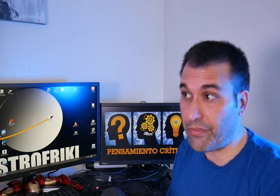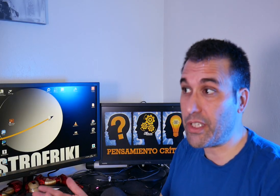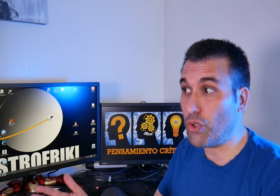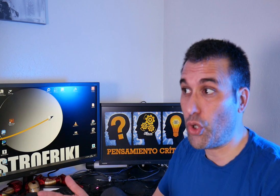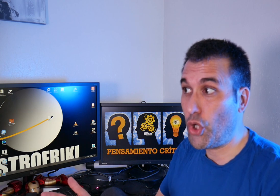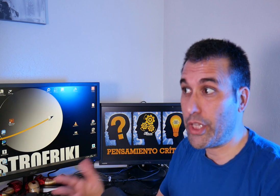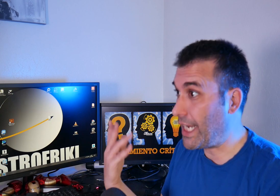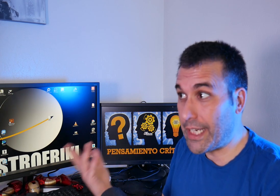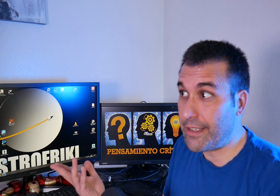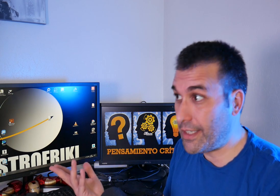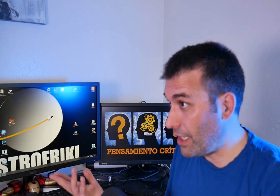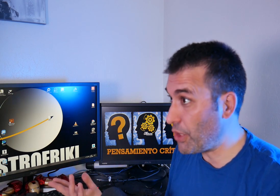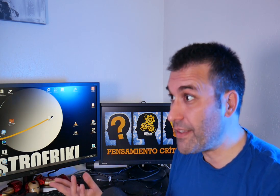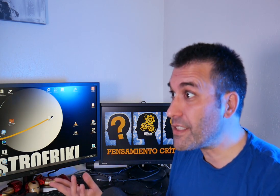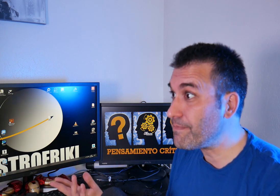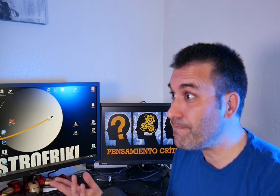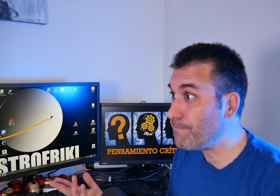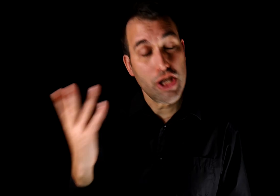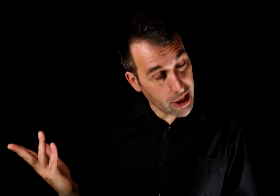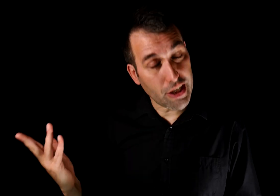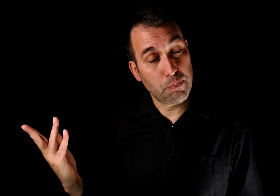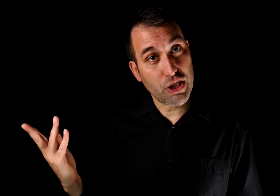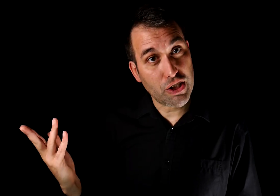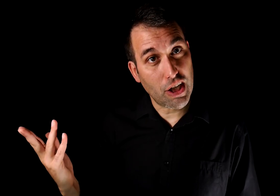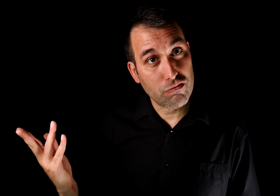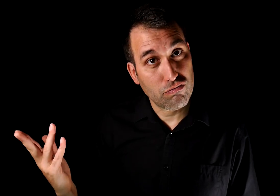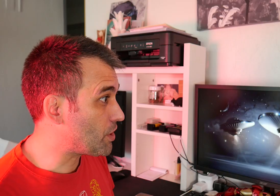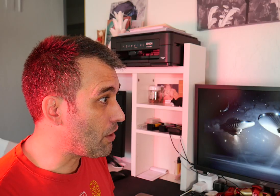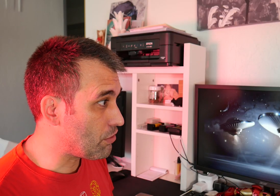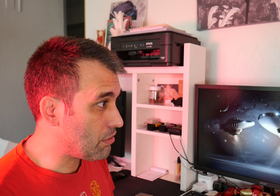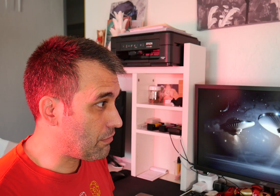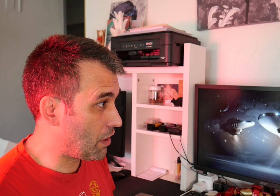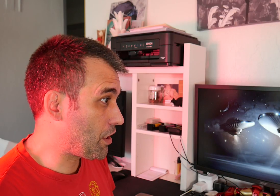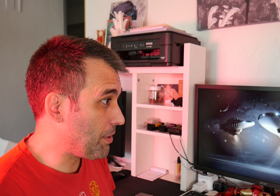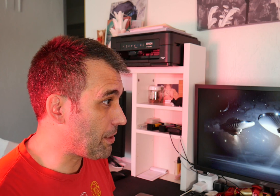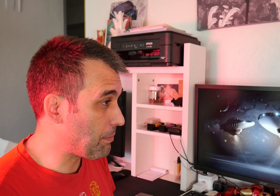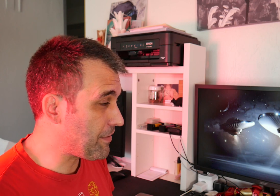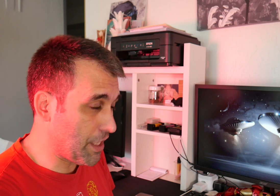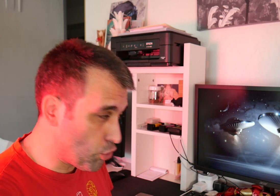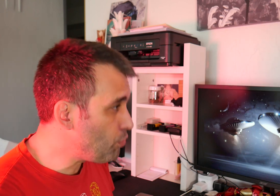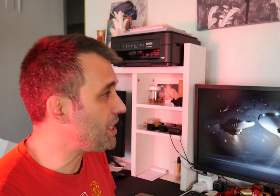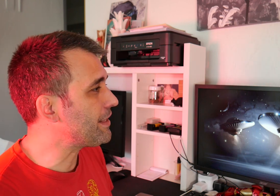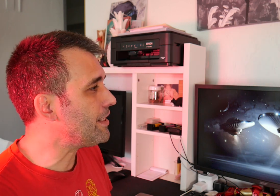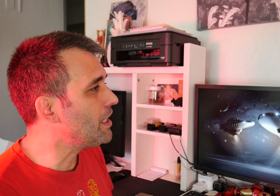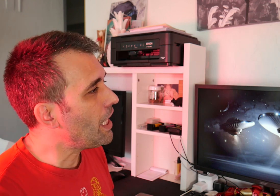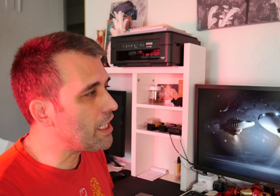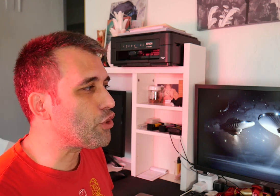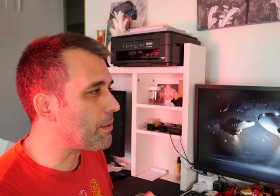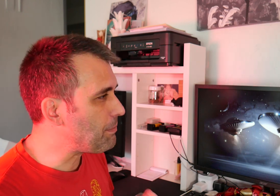defecto, dejar de decir gilipolleces? Y en respuesta, mostrarlo. Francamente me parece humillante el hecho de que me